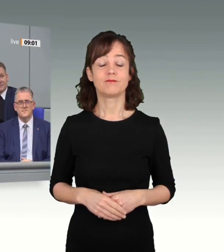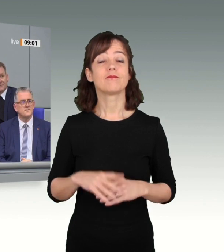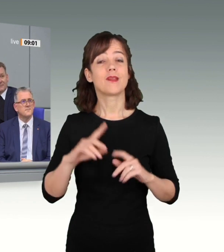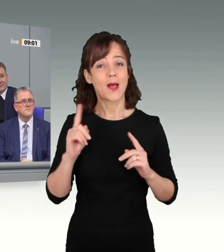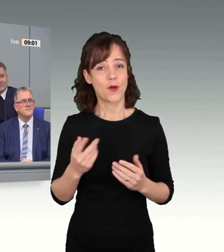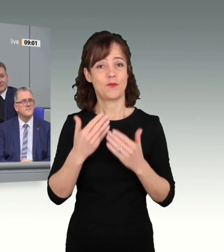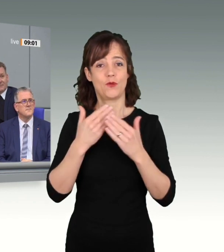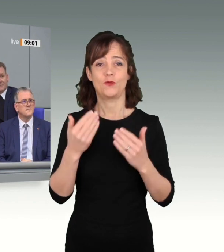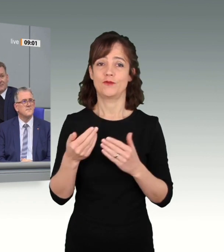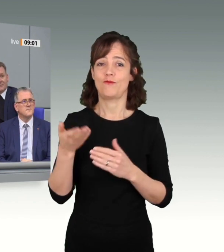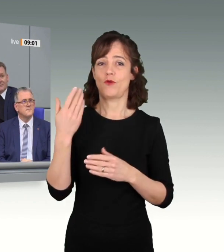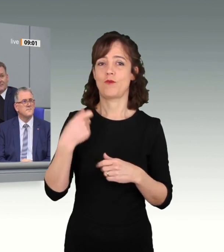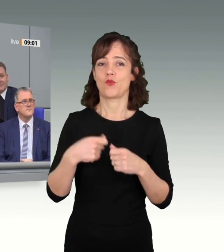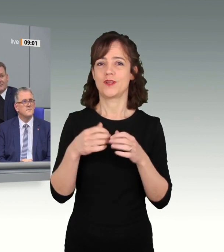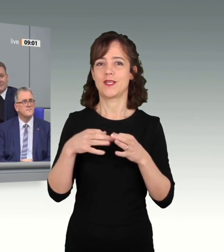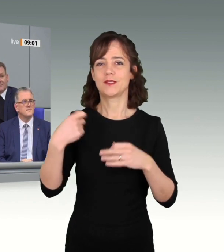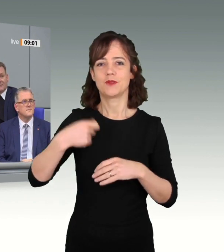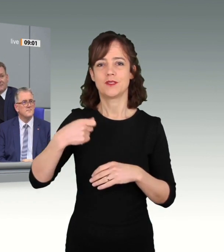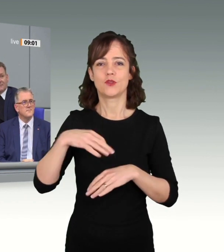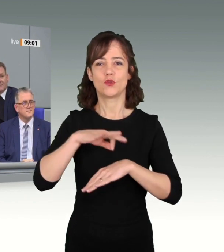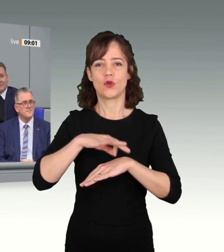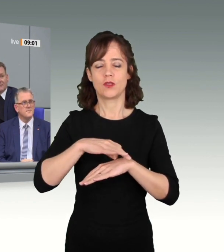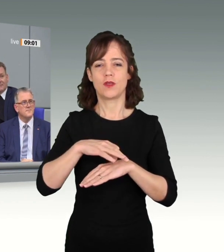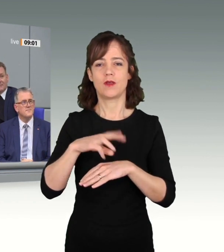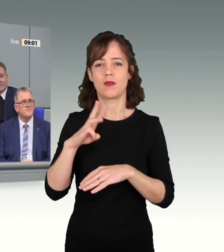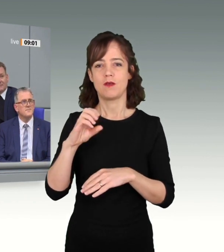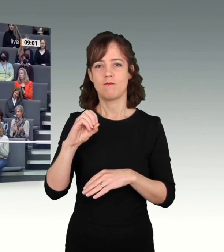den früheren Bundestagspräsidenten Dr. Wolfgang Thierse.